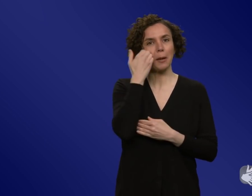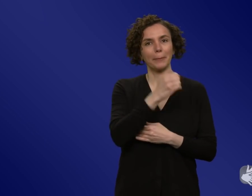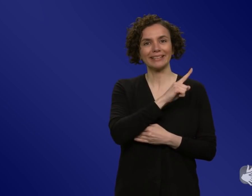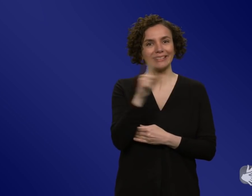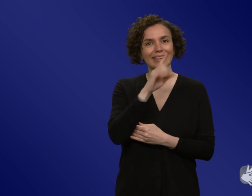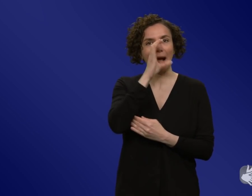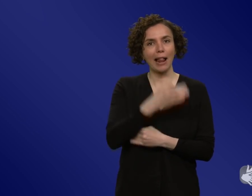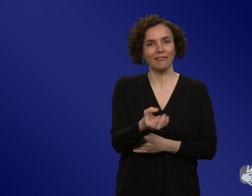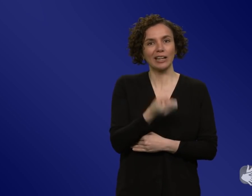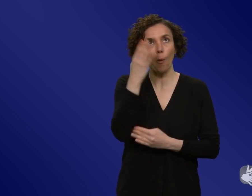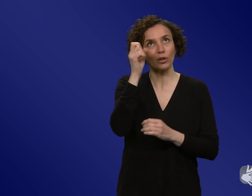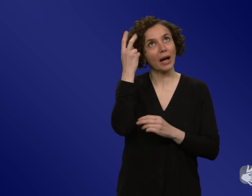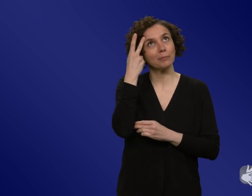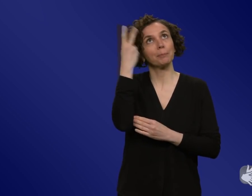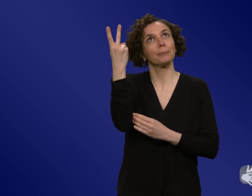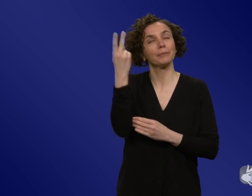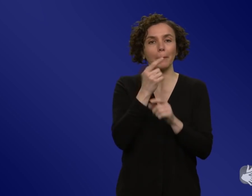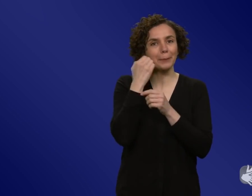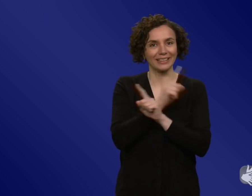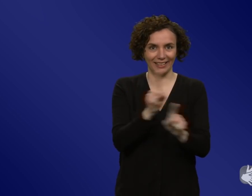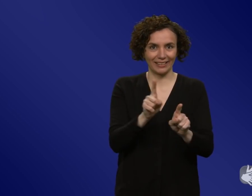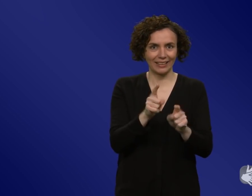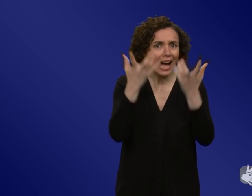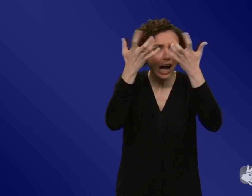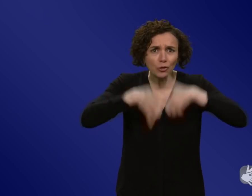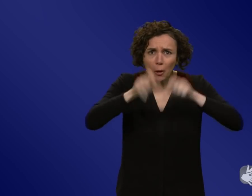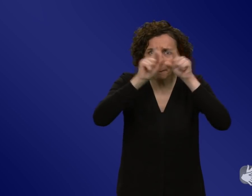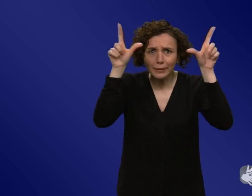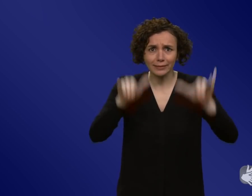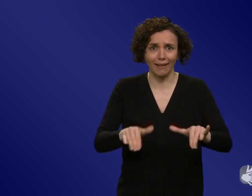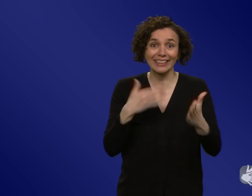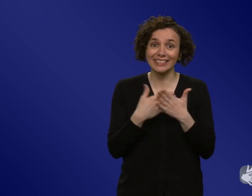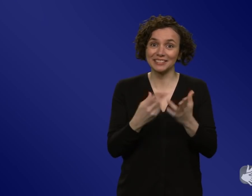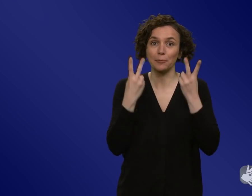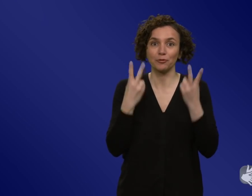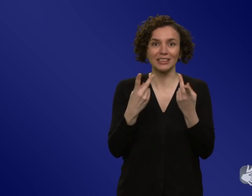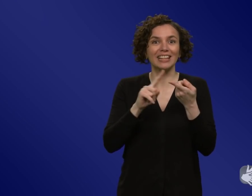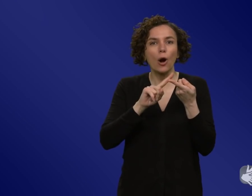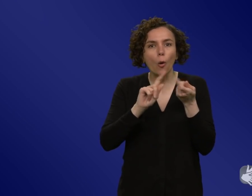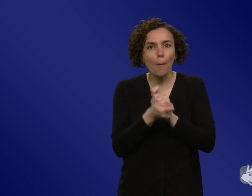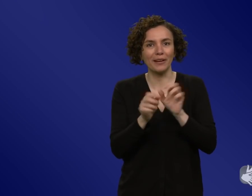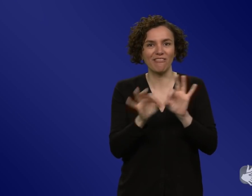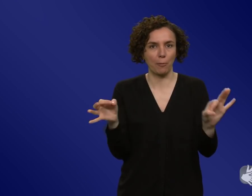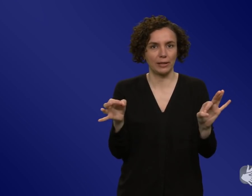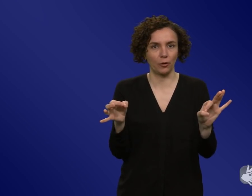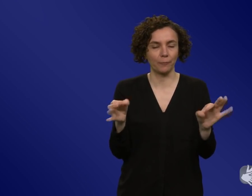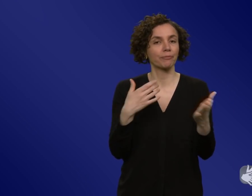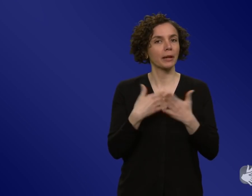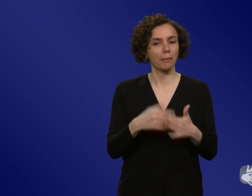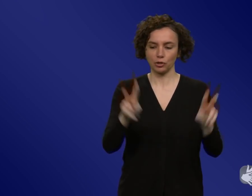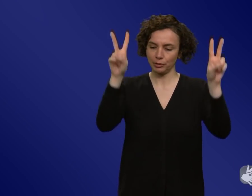das funktioniert nicht gut. Die Alternative dazu wäre vielleicht zu sagen, Impfen schützt dich und dein Kind, weil das nämlich die eigentliche Botschaft